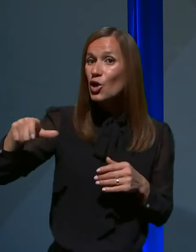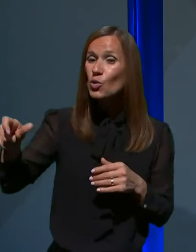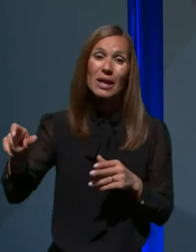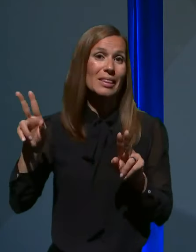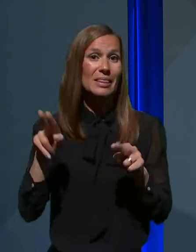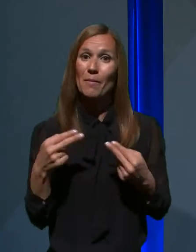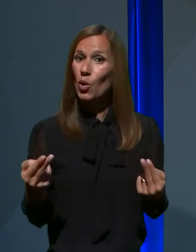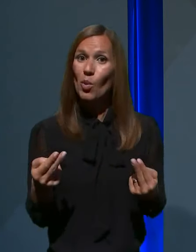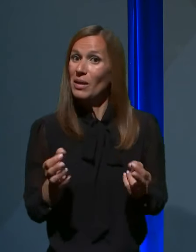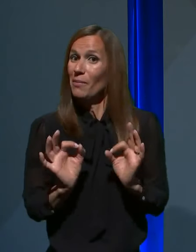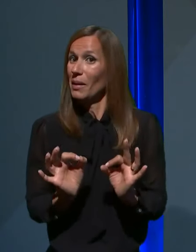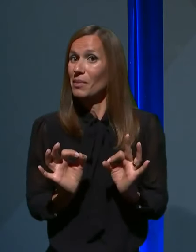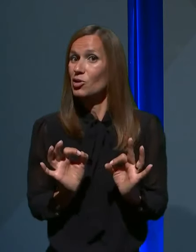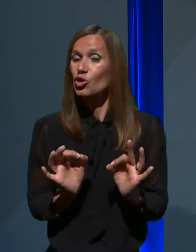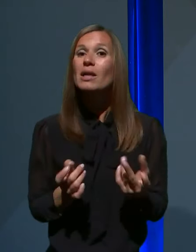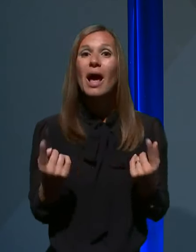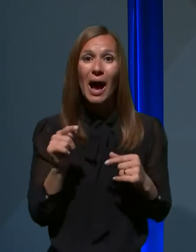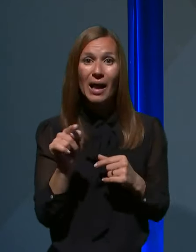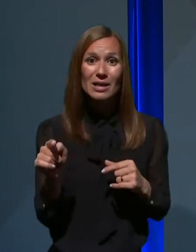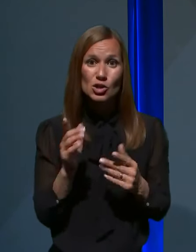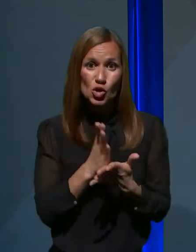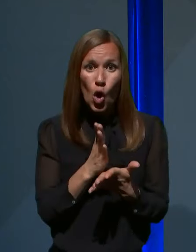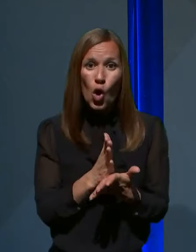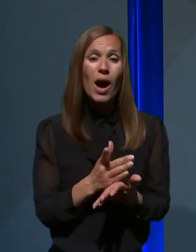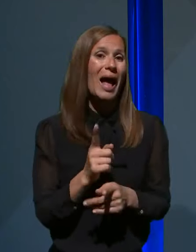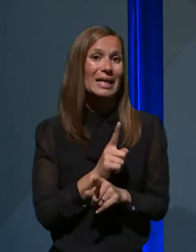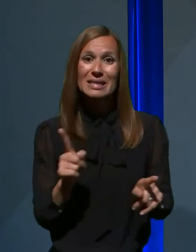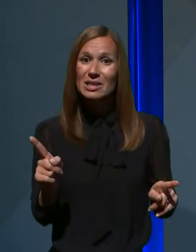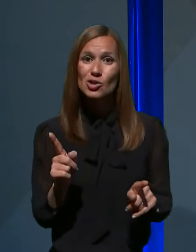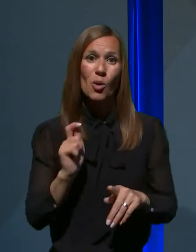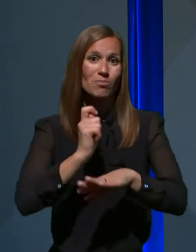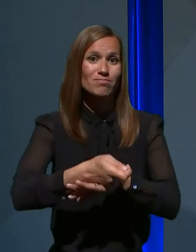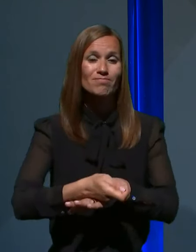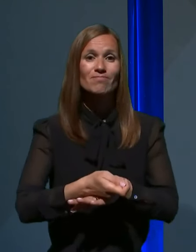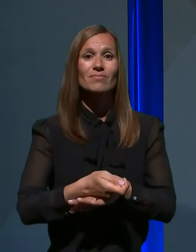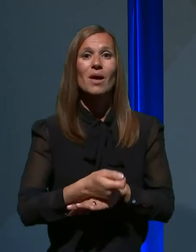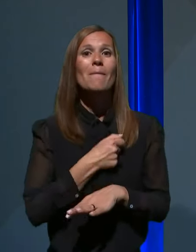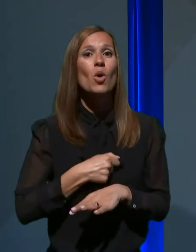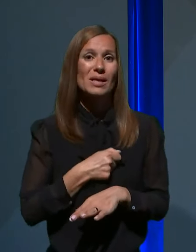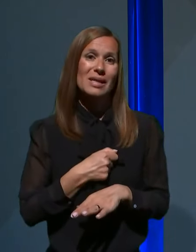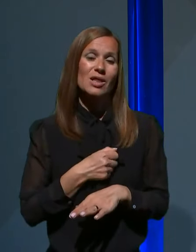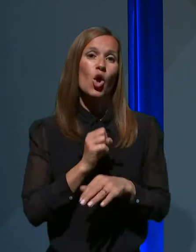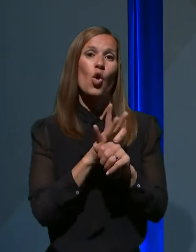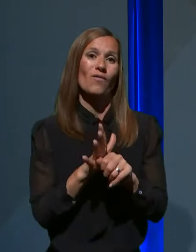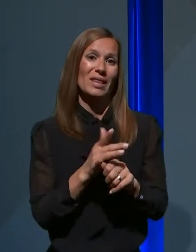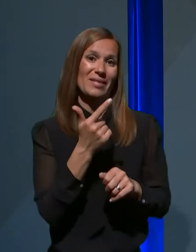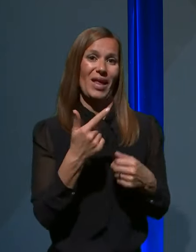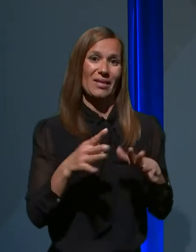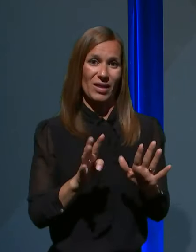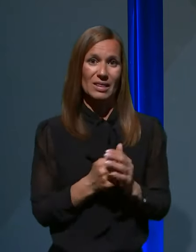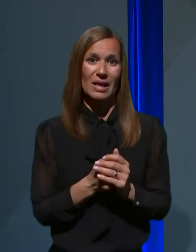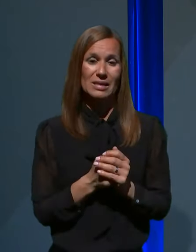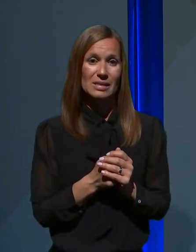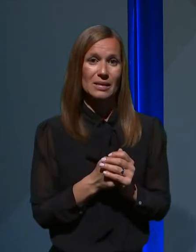moremo biti prepričani, ali so ali niso preboleli bolezen COVID-19. Glede na to,